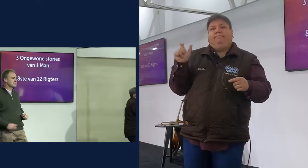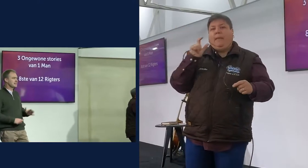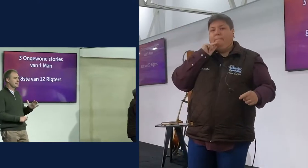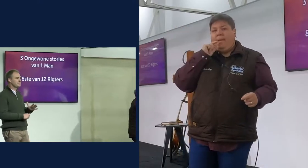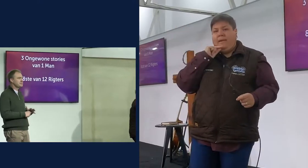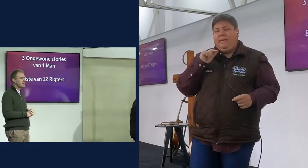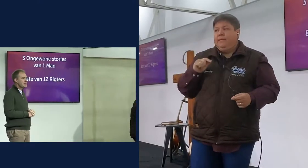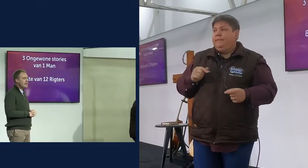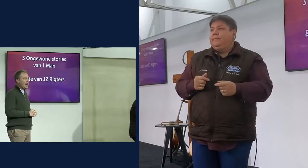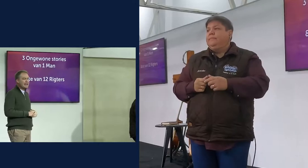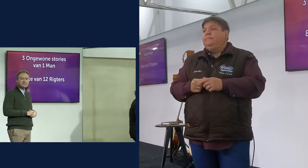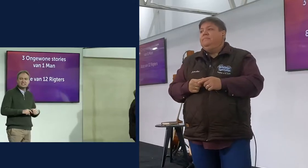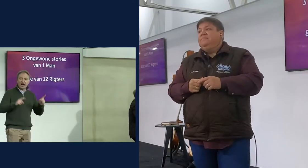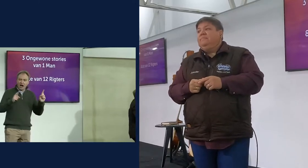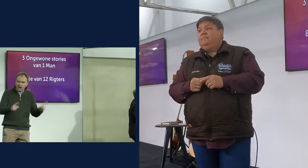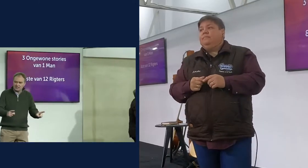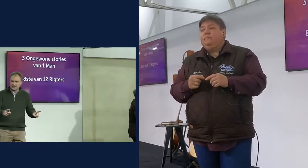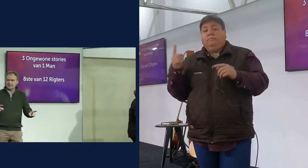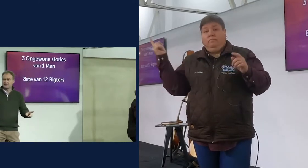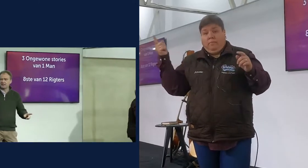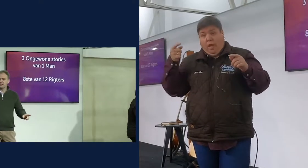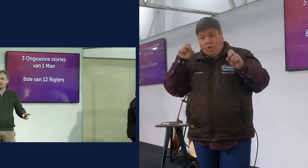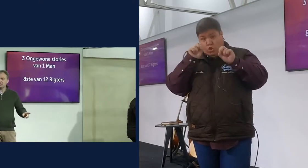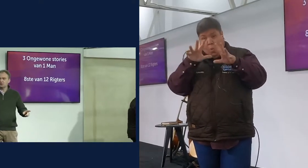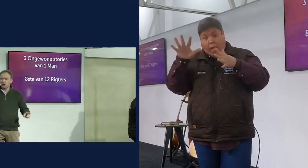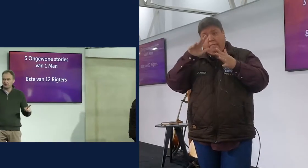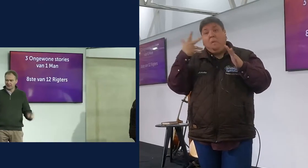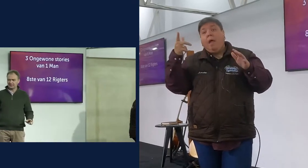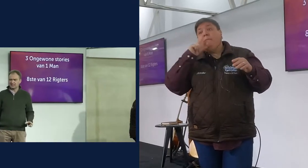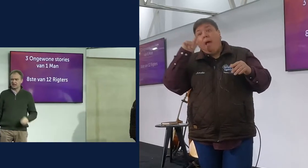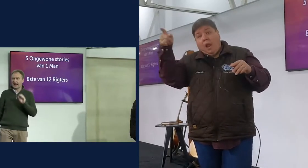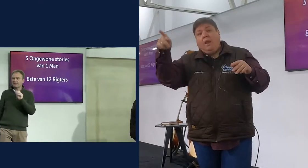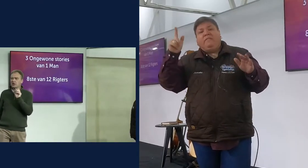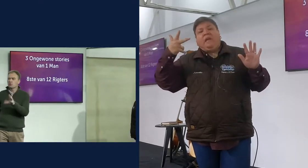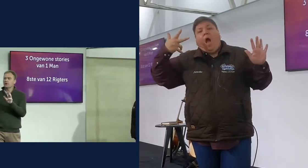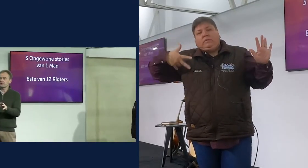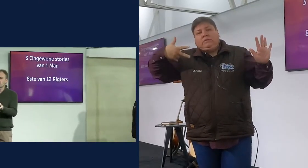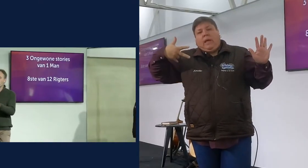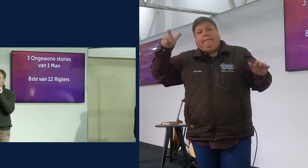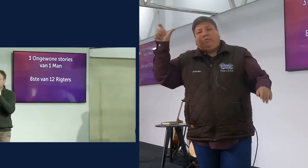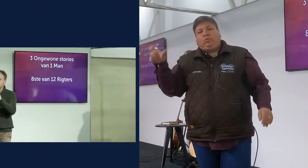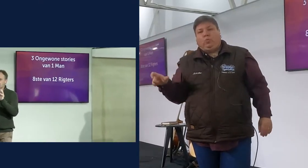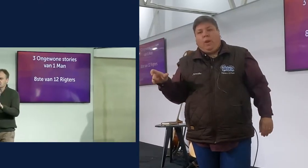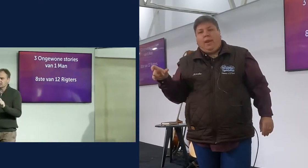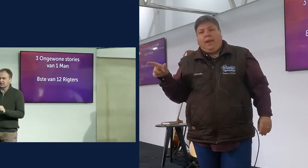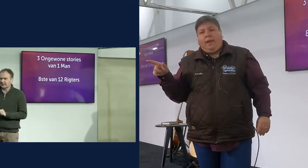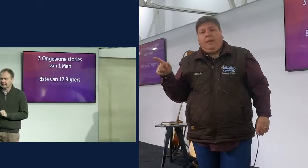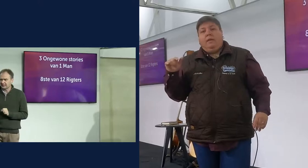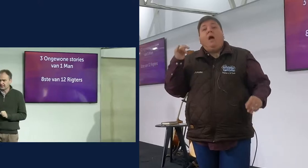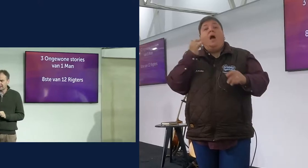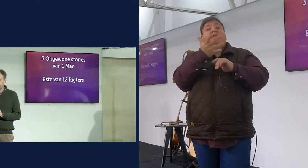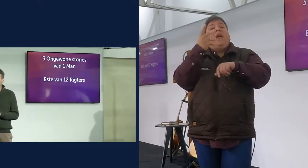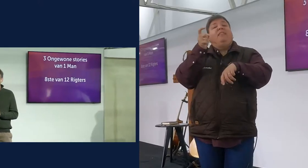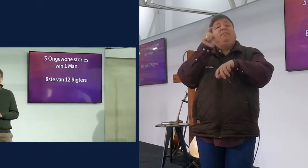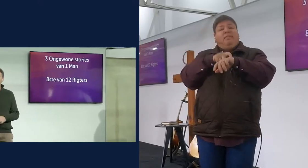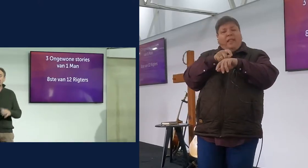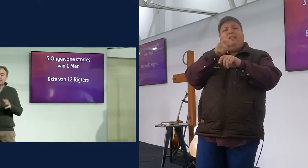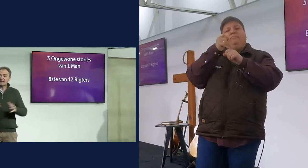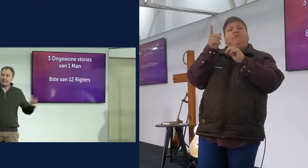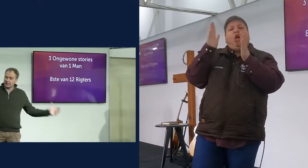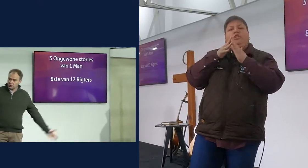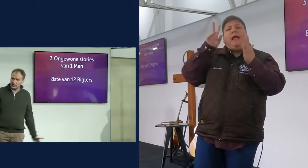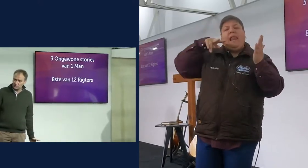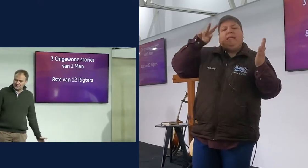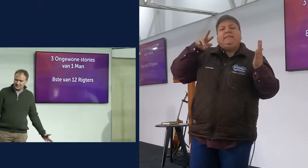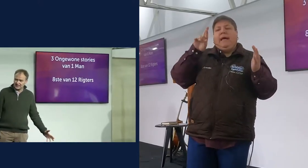fase van sy leven. Hy was die achtste van die twaalf Richters. Nou, ek wil jou mooi vraag om Richters in jou stilte tijd te gaan deerlees. Dit is